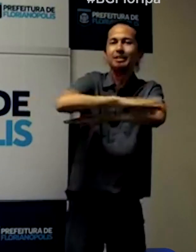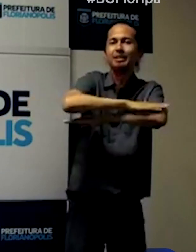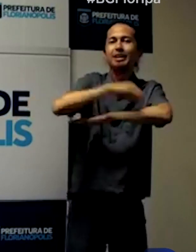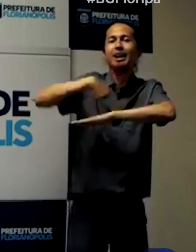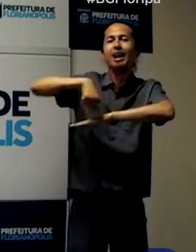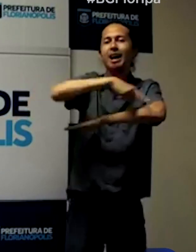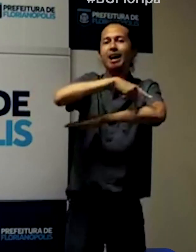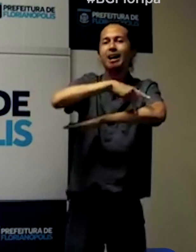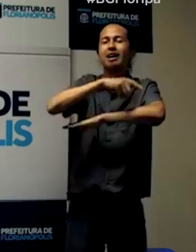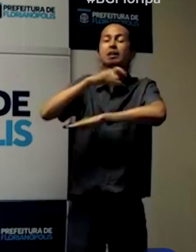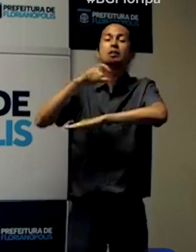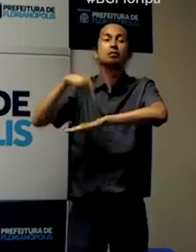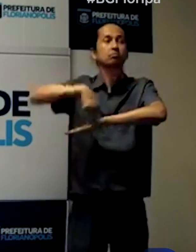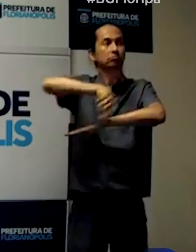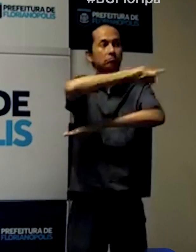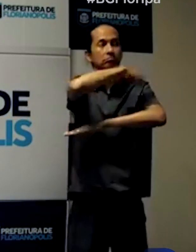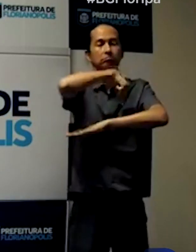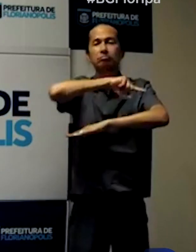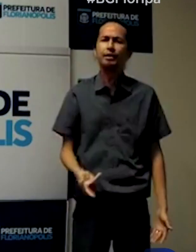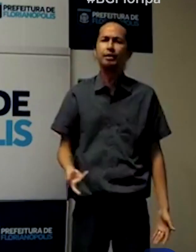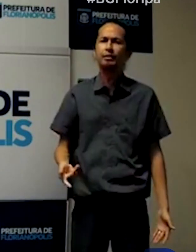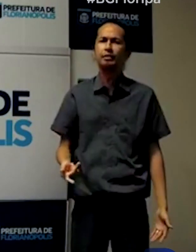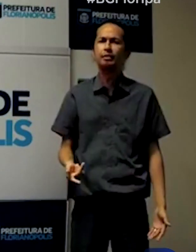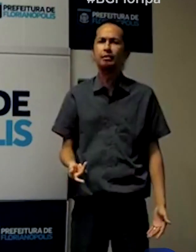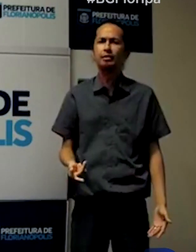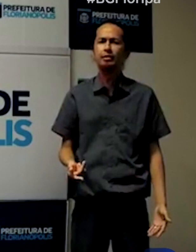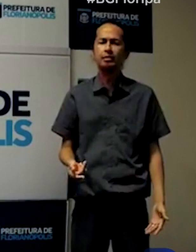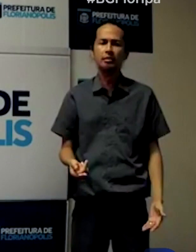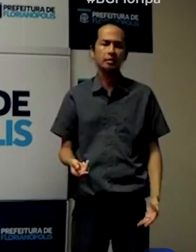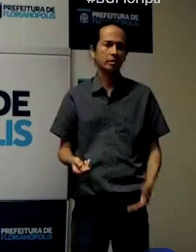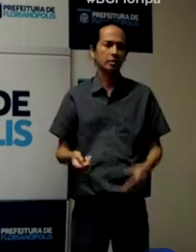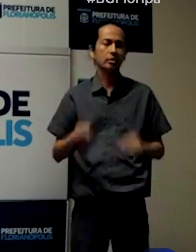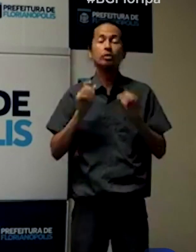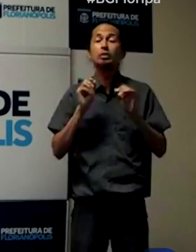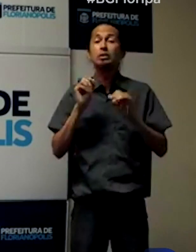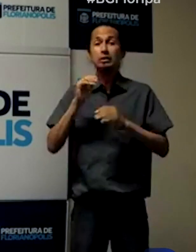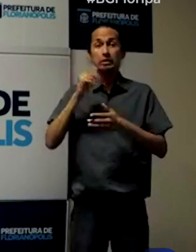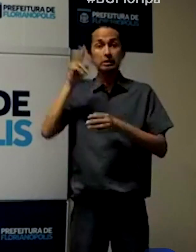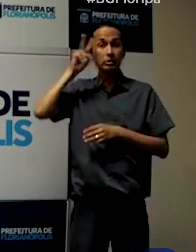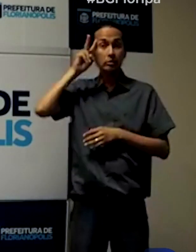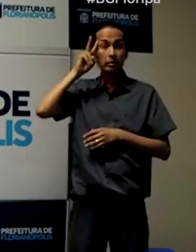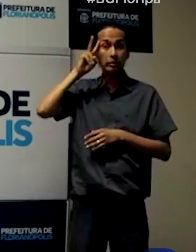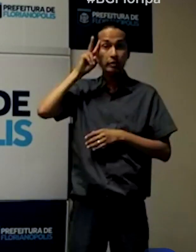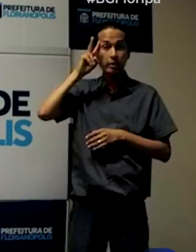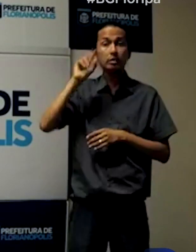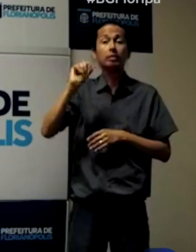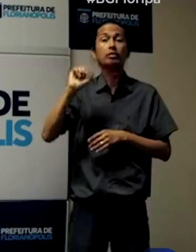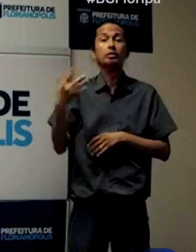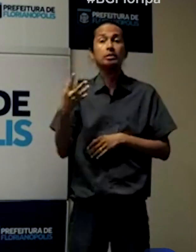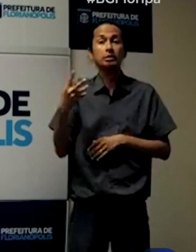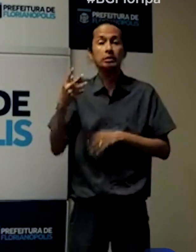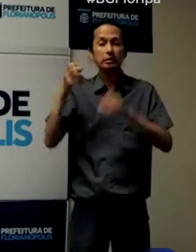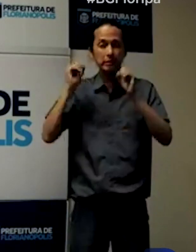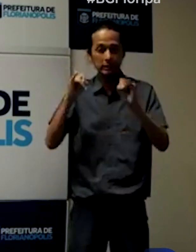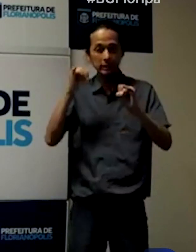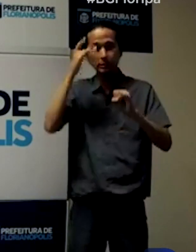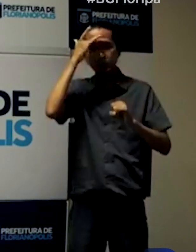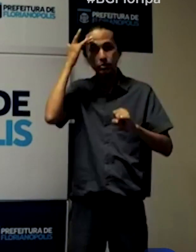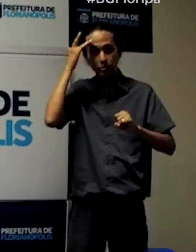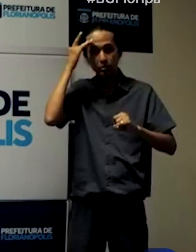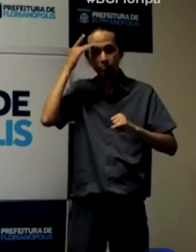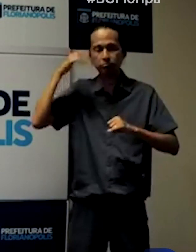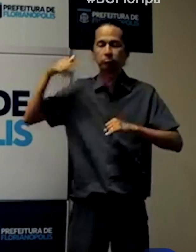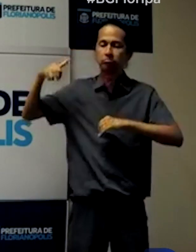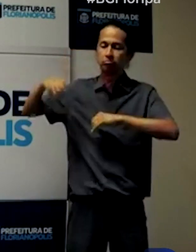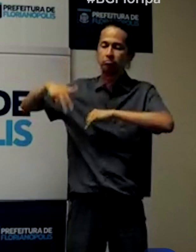obrigatórios o uso da máscara. O que vai acontecer se a pessoa estiver lá andando? Nós vamos informar, a guarda municipal